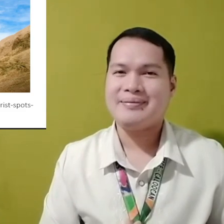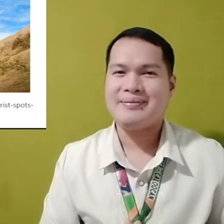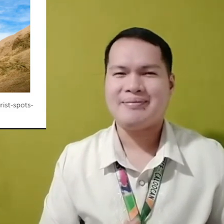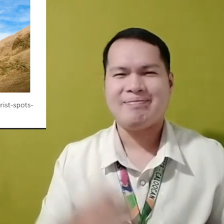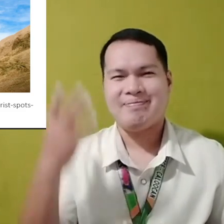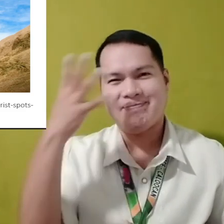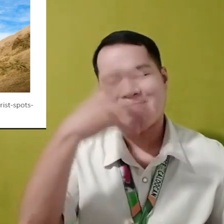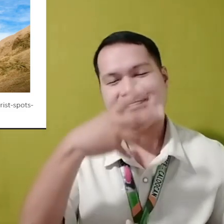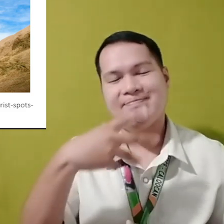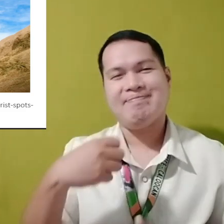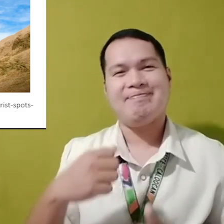Napakaganda!